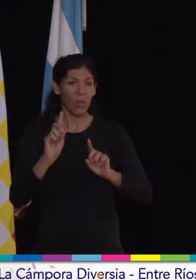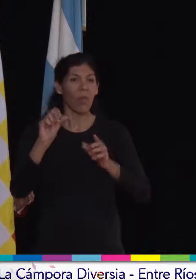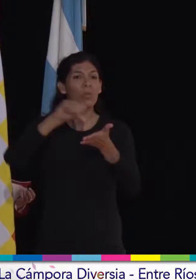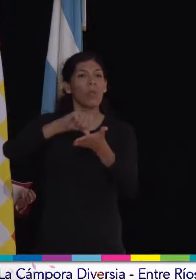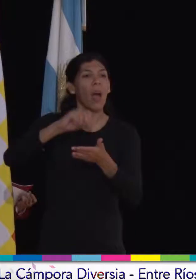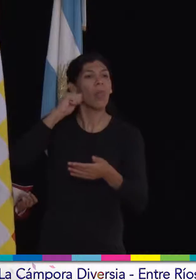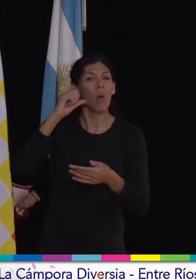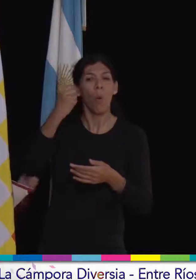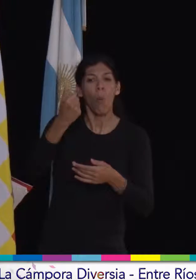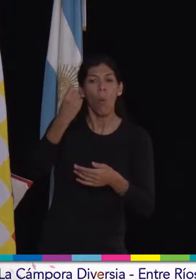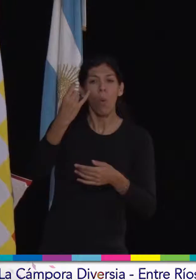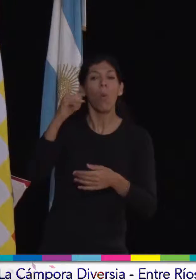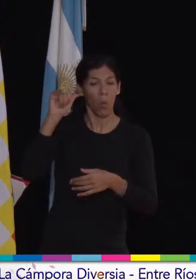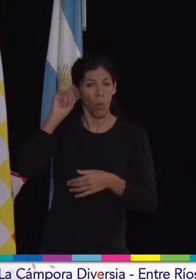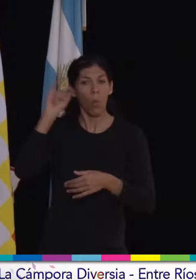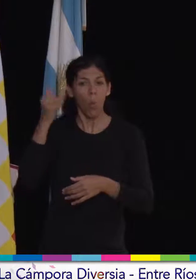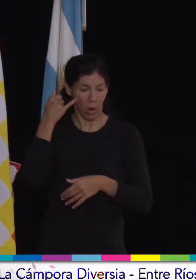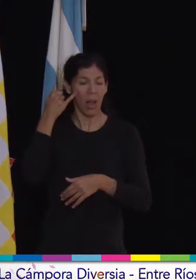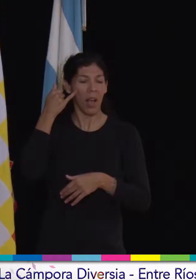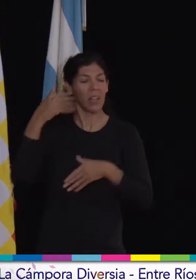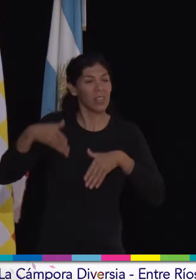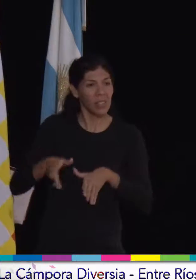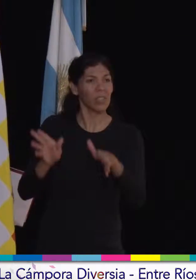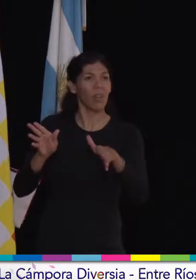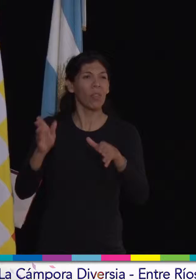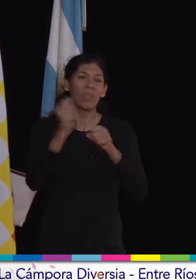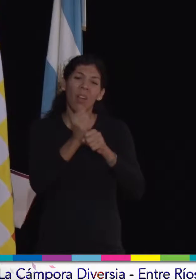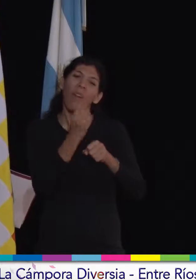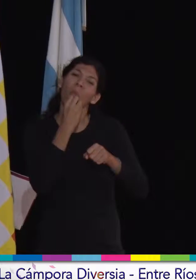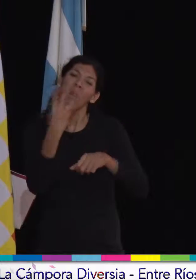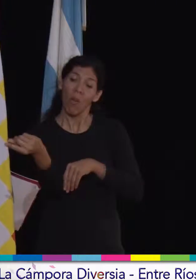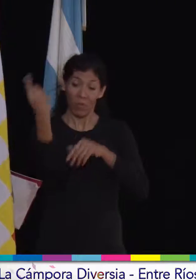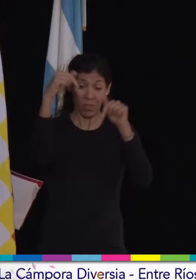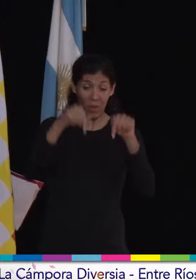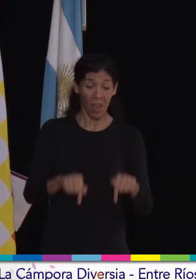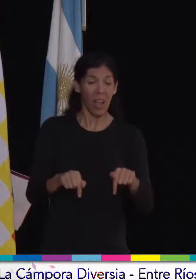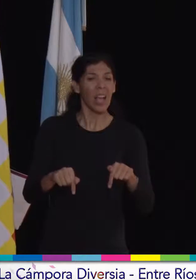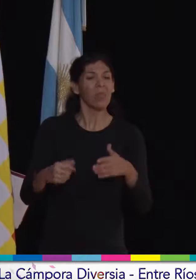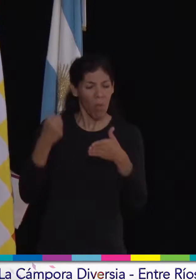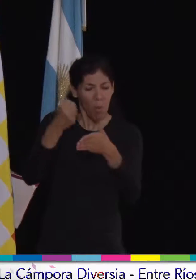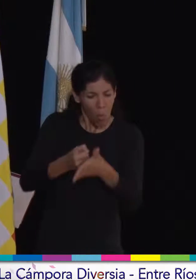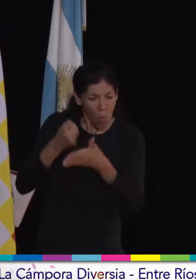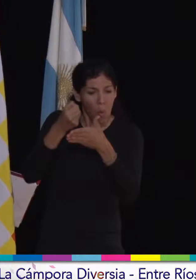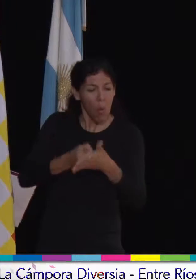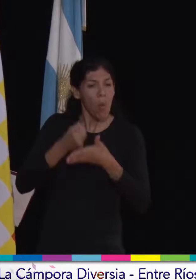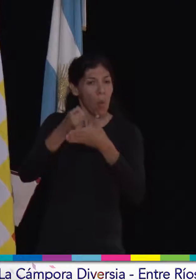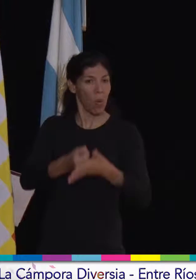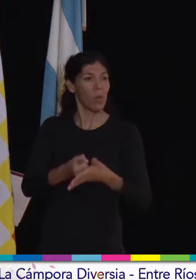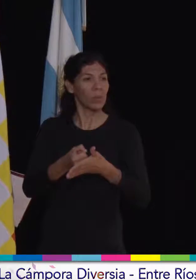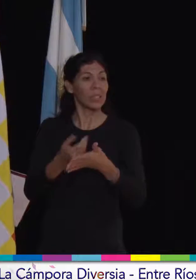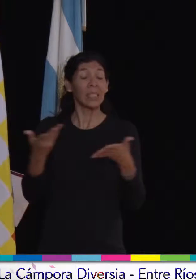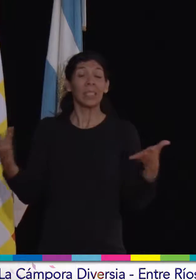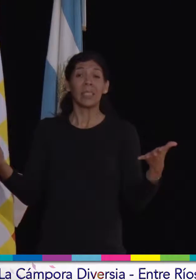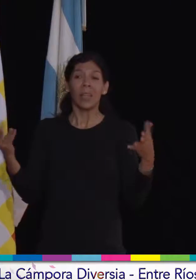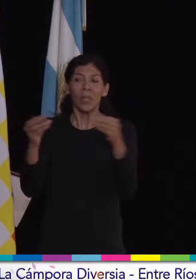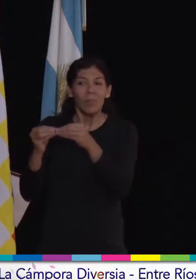Y me vine acá por una condición laboral mejor y, sin embargo, redoblé la apuesta en esta lucha. Y lamentablemente hay